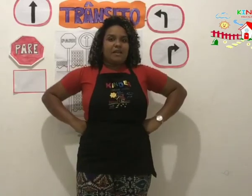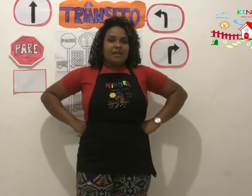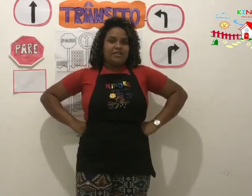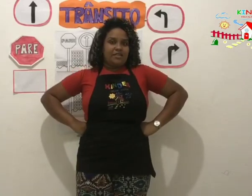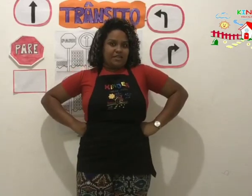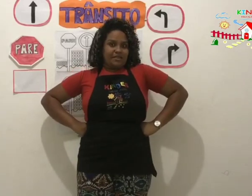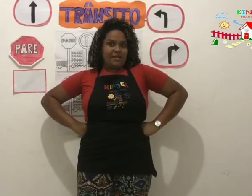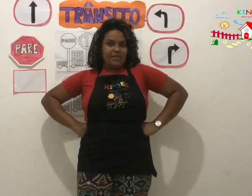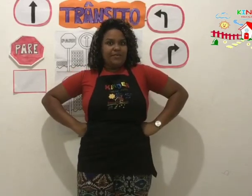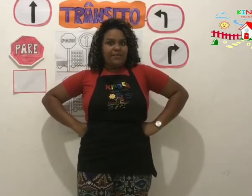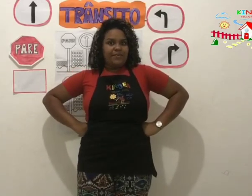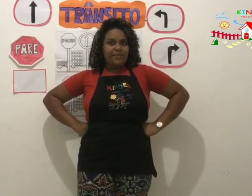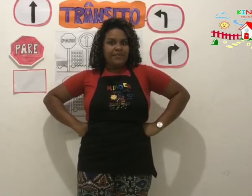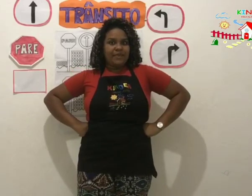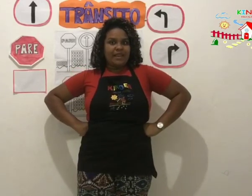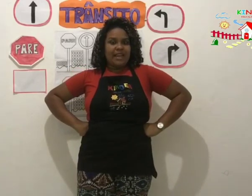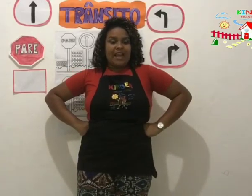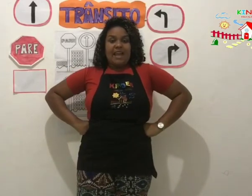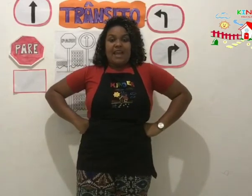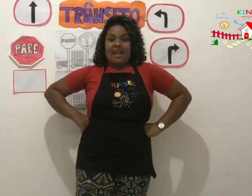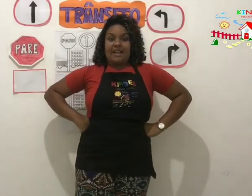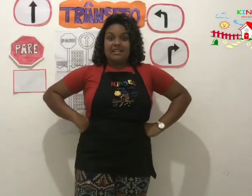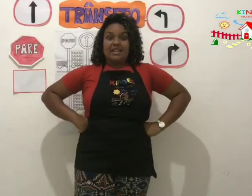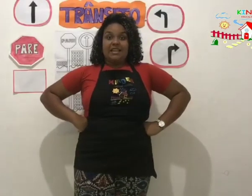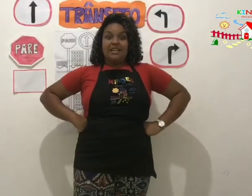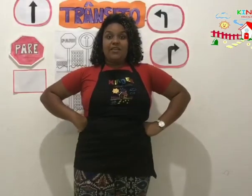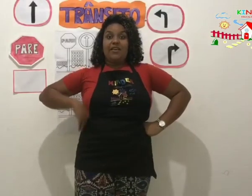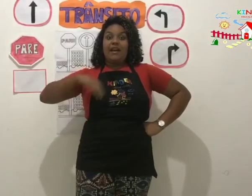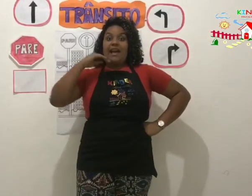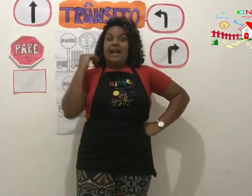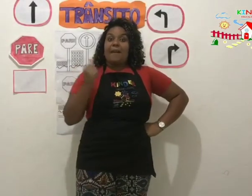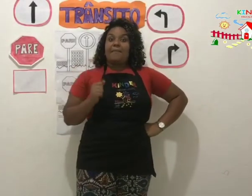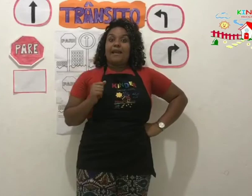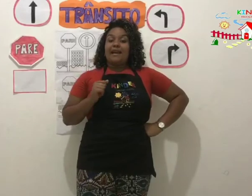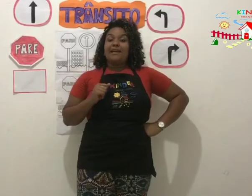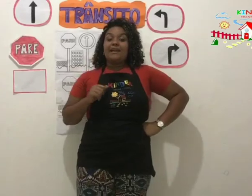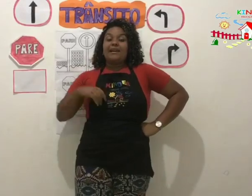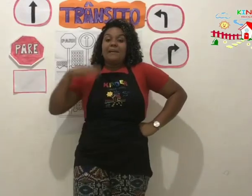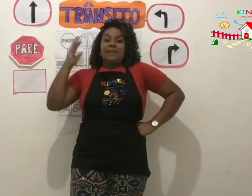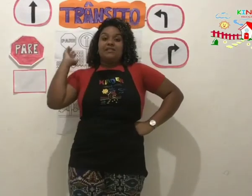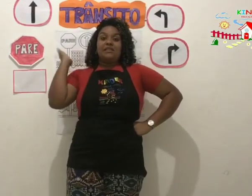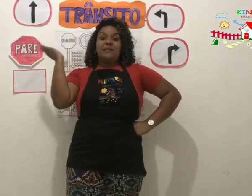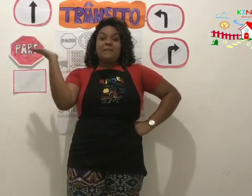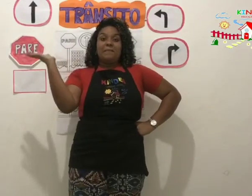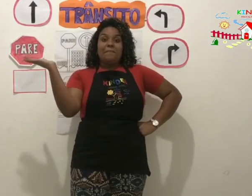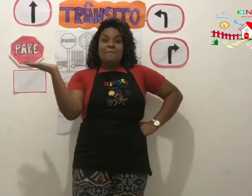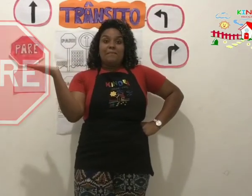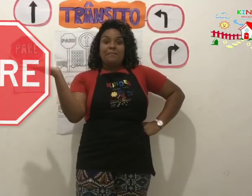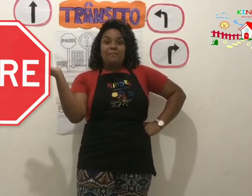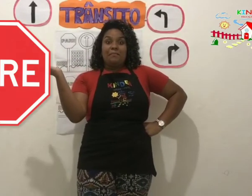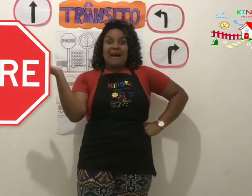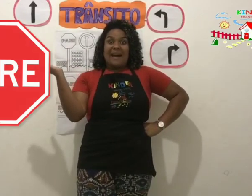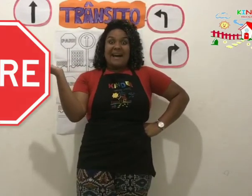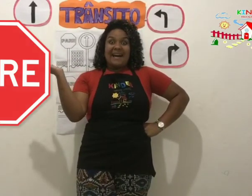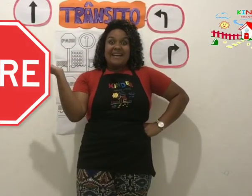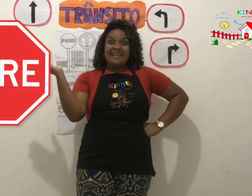placas de trânsito? Essa daqui, ó, é a placa de pare,